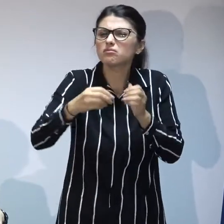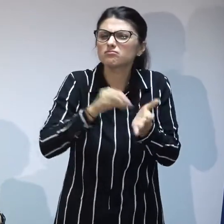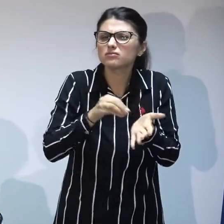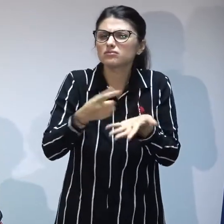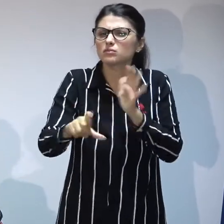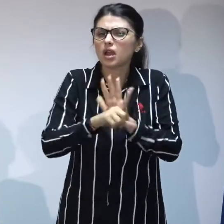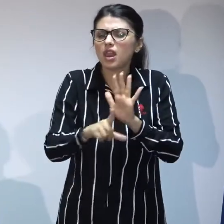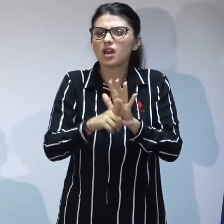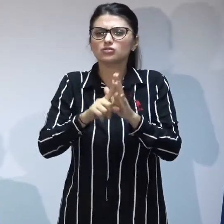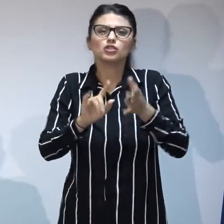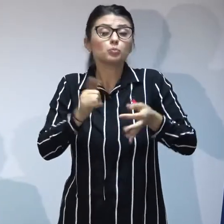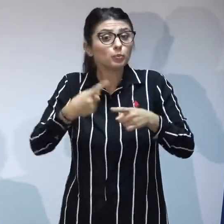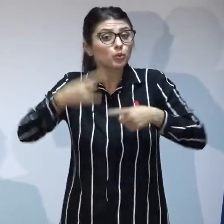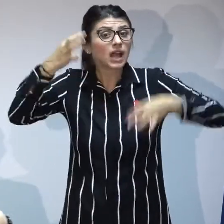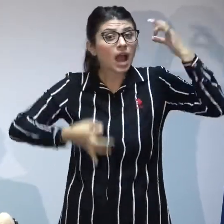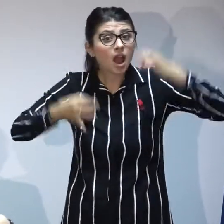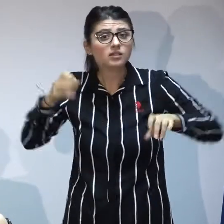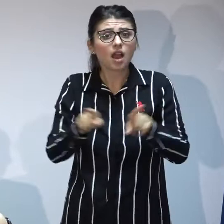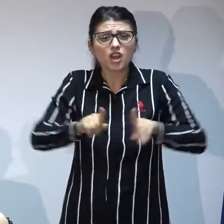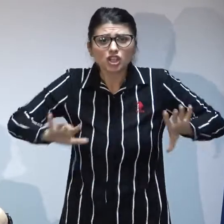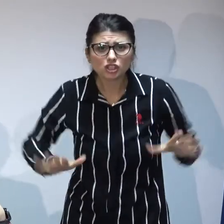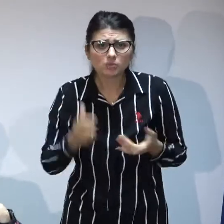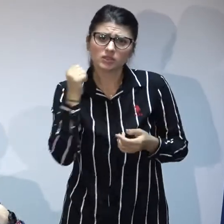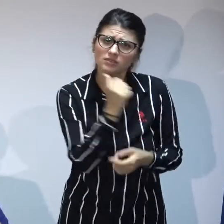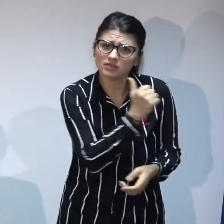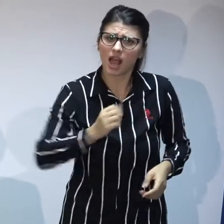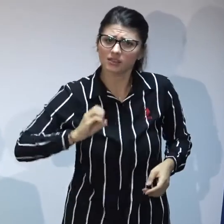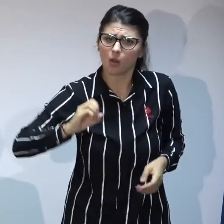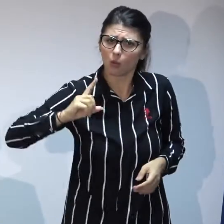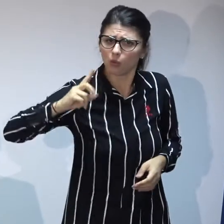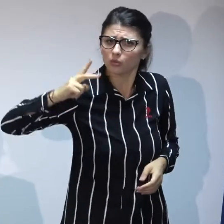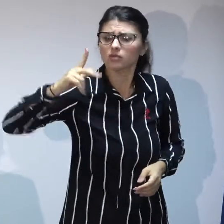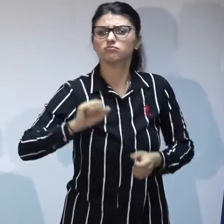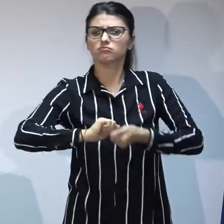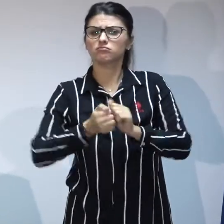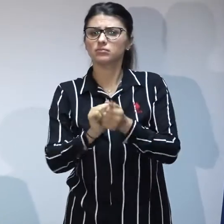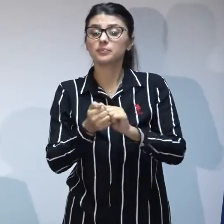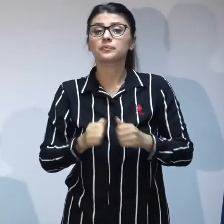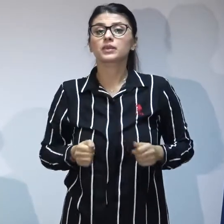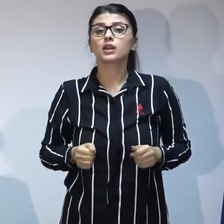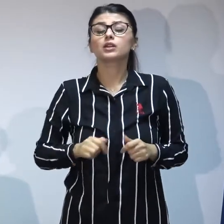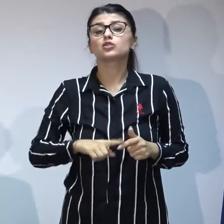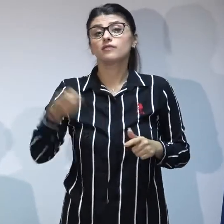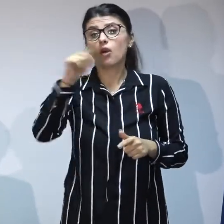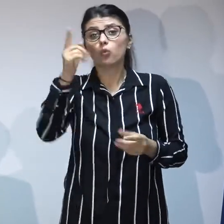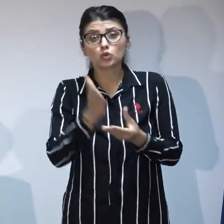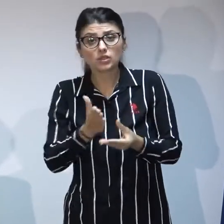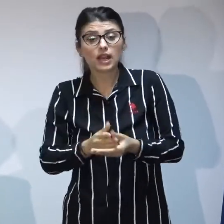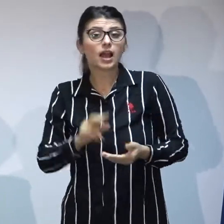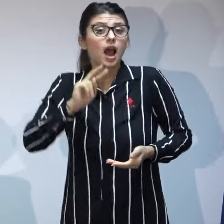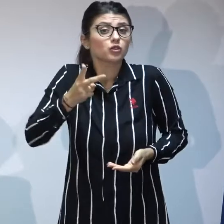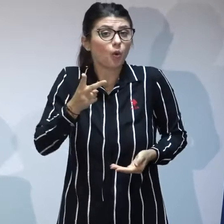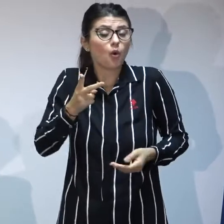firul ierbii a situației copilului și familiei acestuia întocmesc un dosar și în pasul doi serviciul